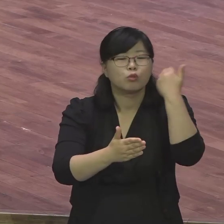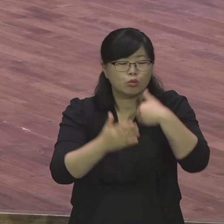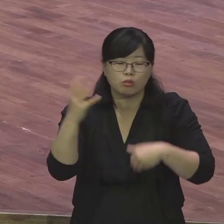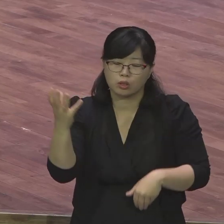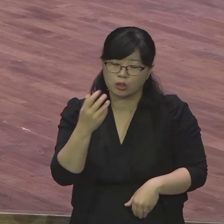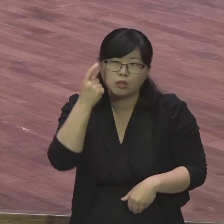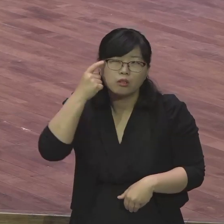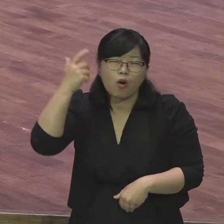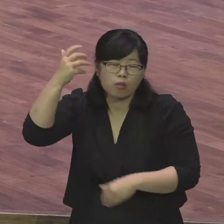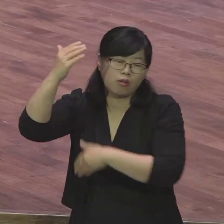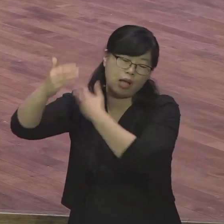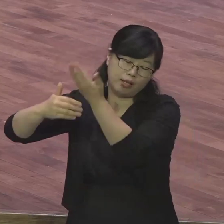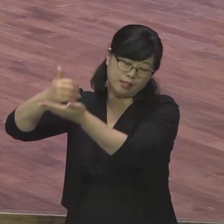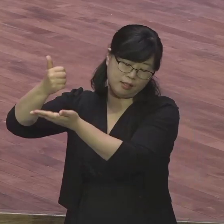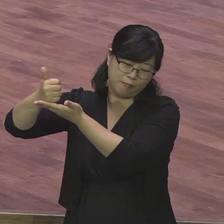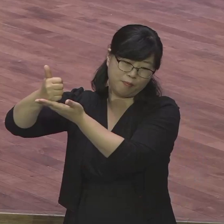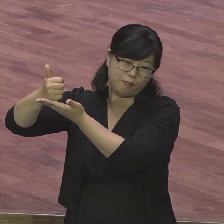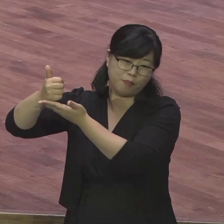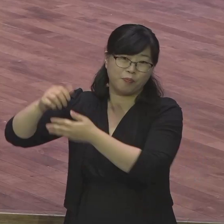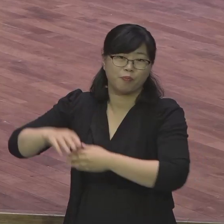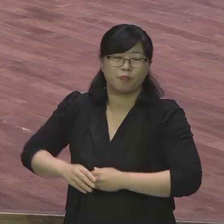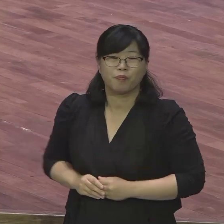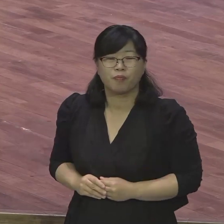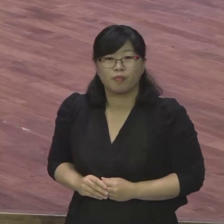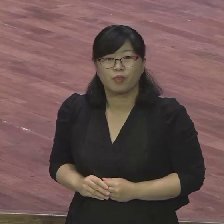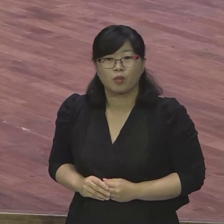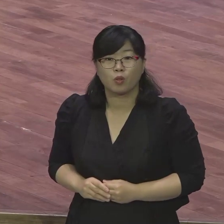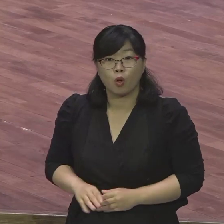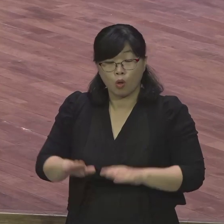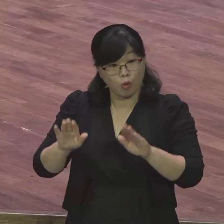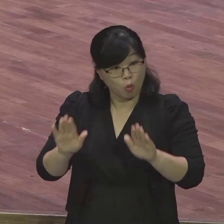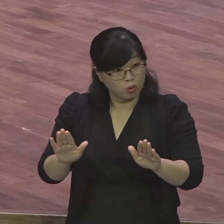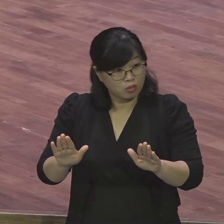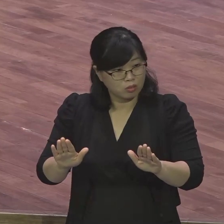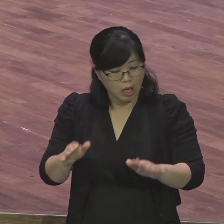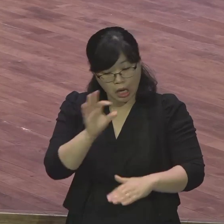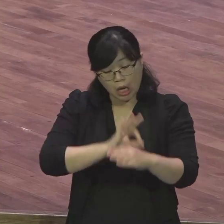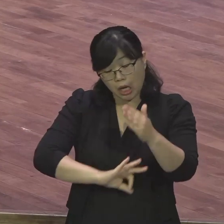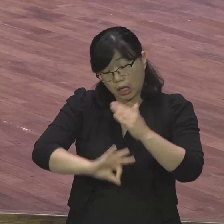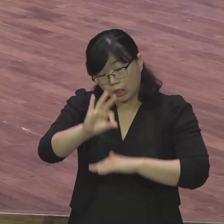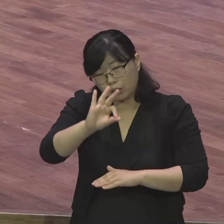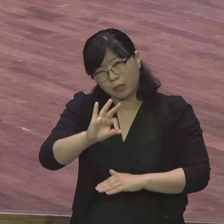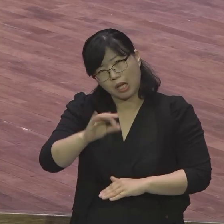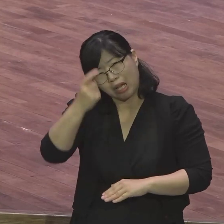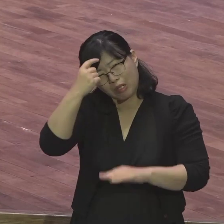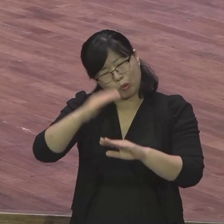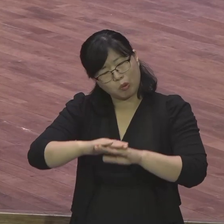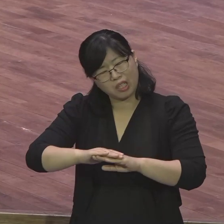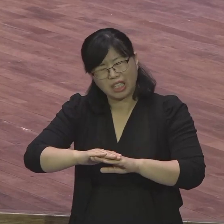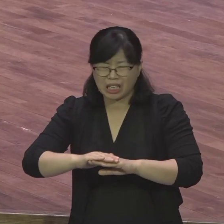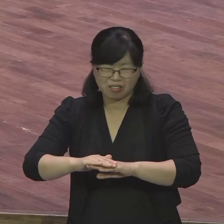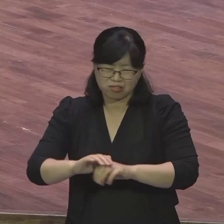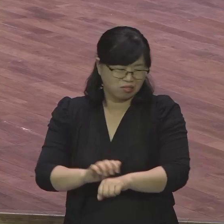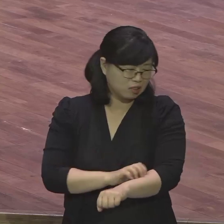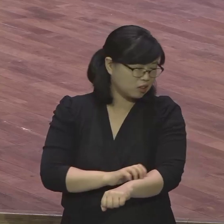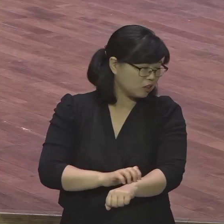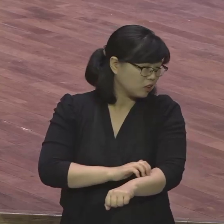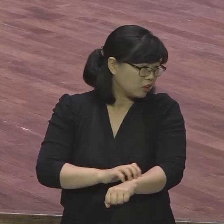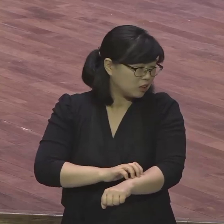하나님이시다 오늘 또 교회 나올 수 없고 힘든 일이 많이 있고 복잡한 일이 많이 있어서 올 수 없지만